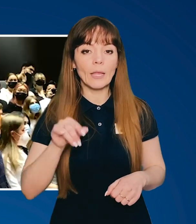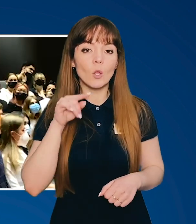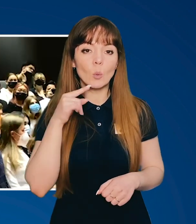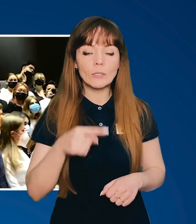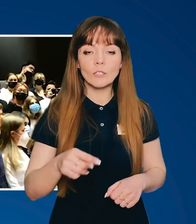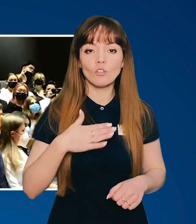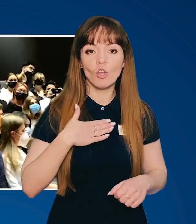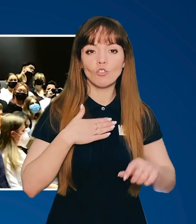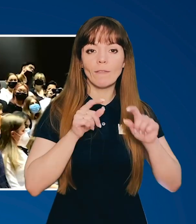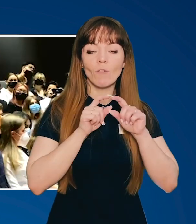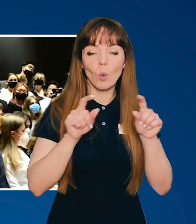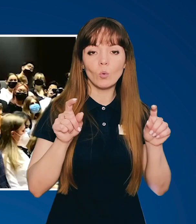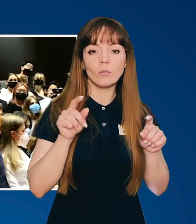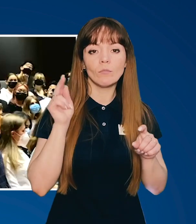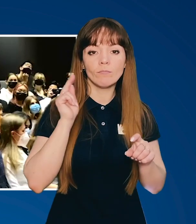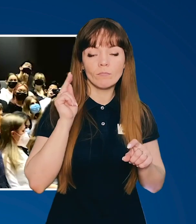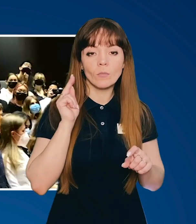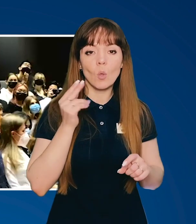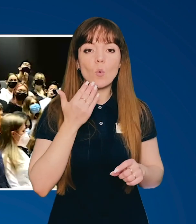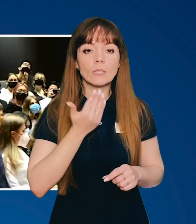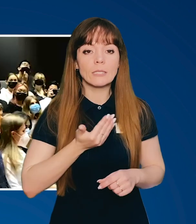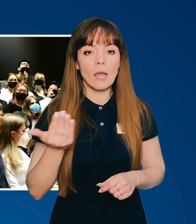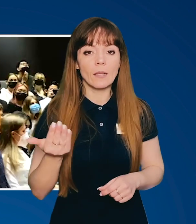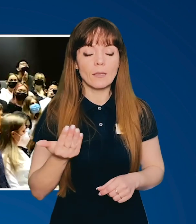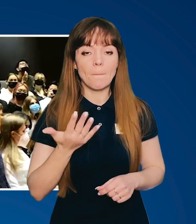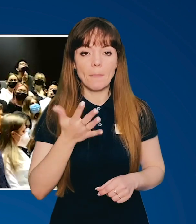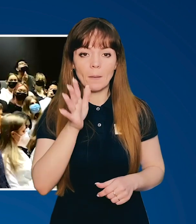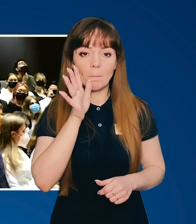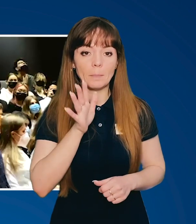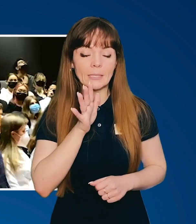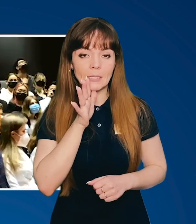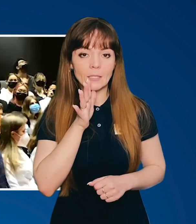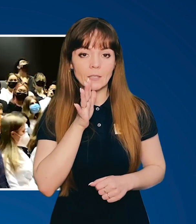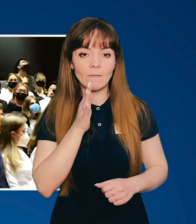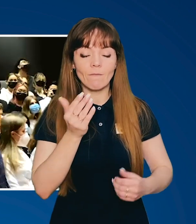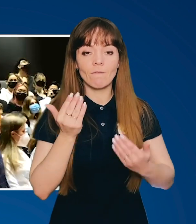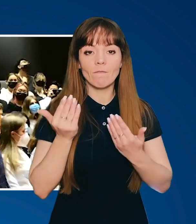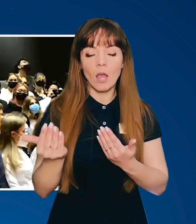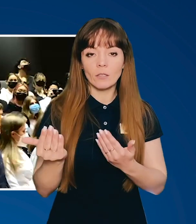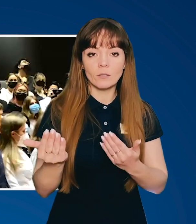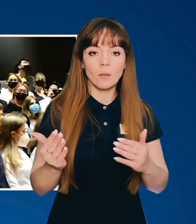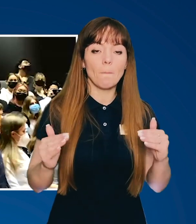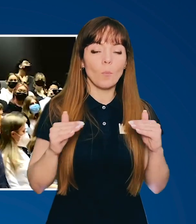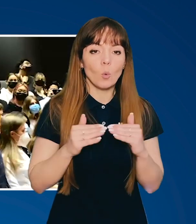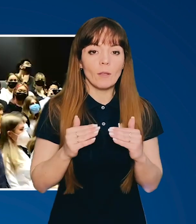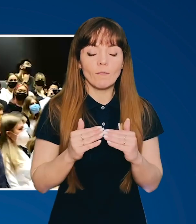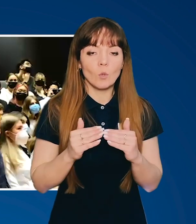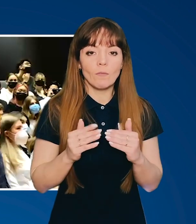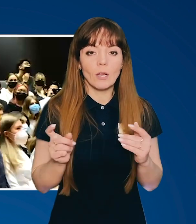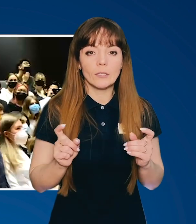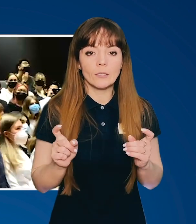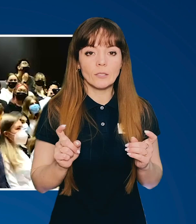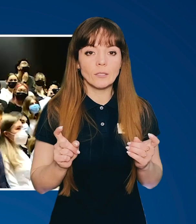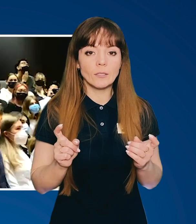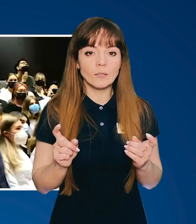і Росії, нашого факультету. Хочу сказати, останні п'ять місяців вас порівнювали з такими